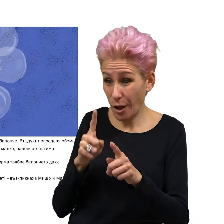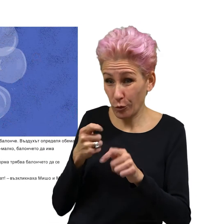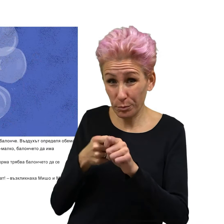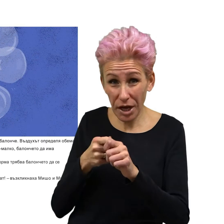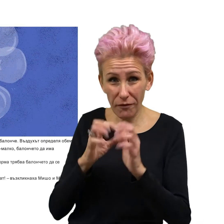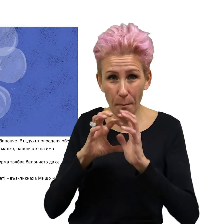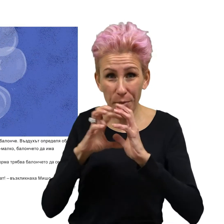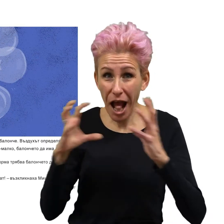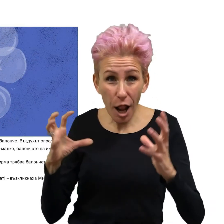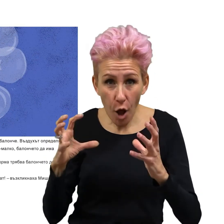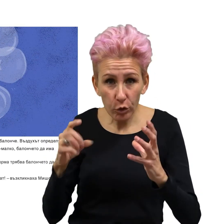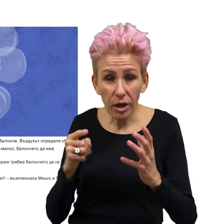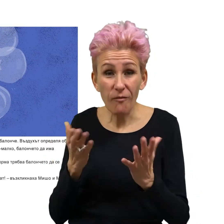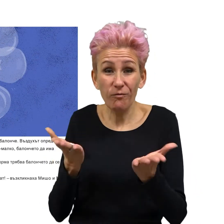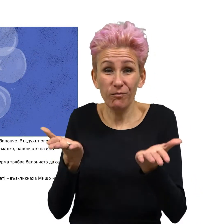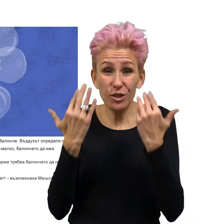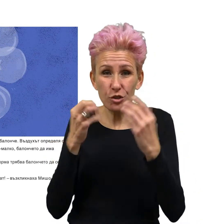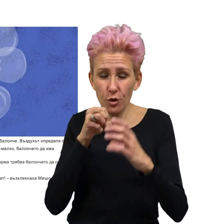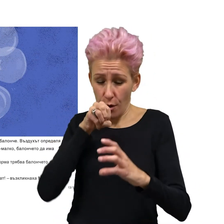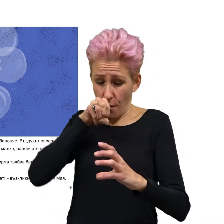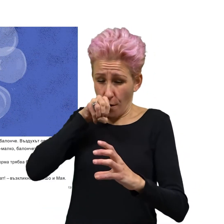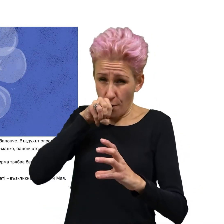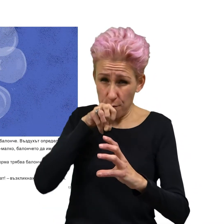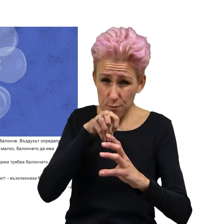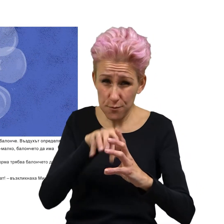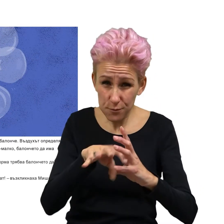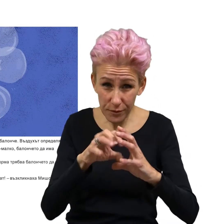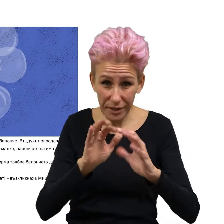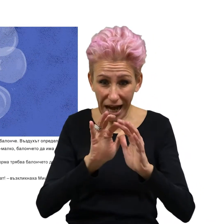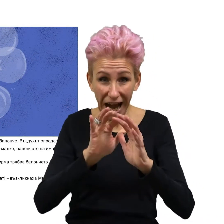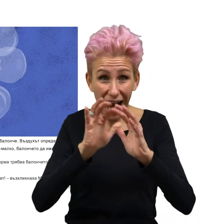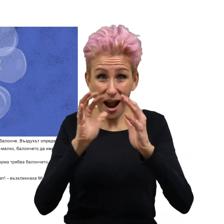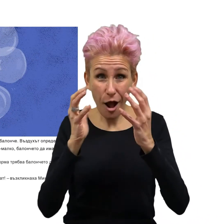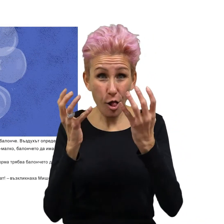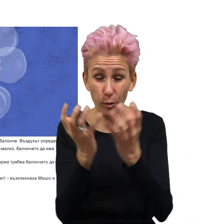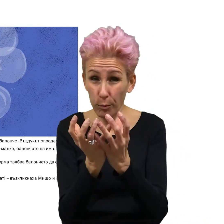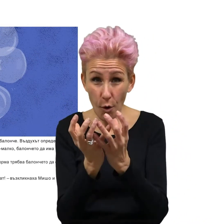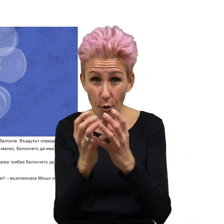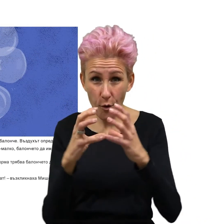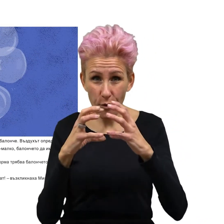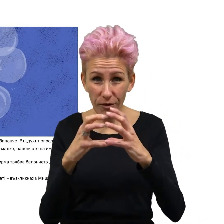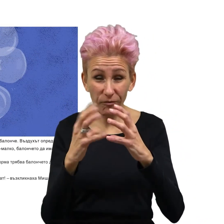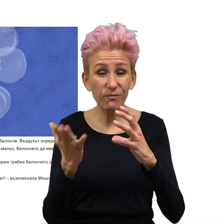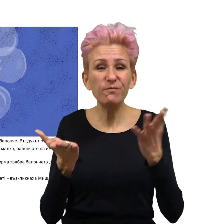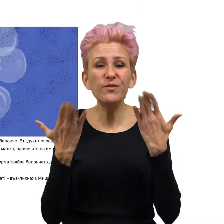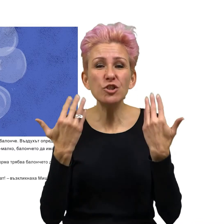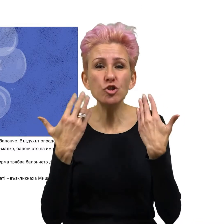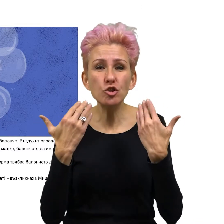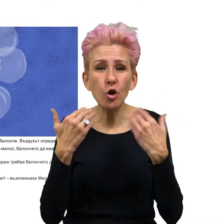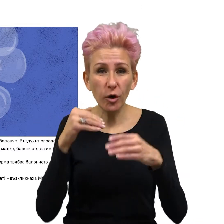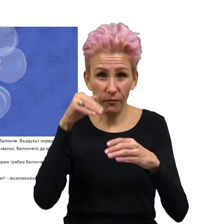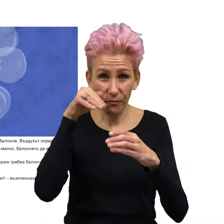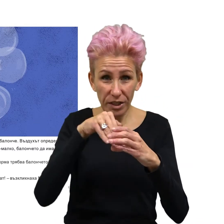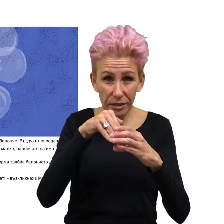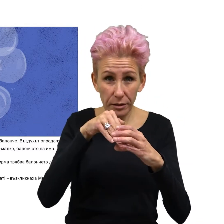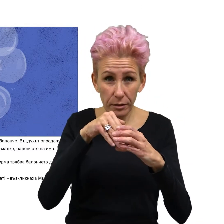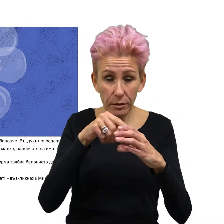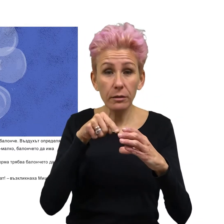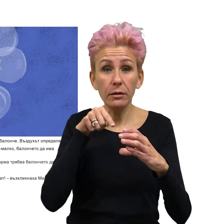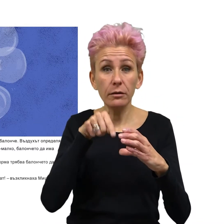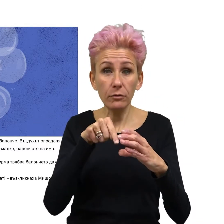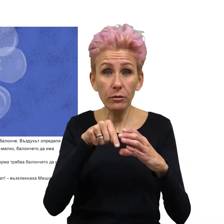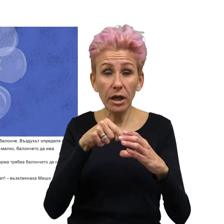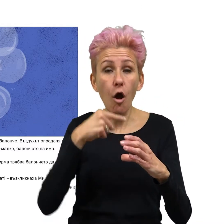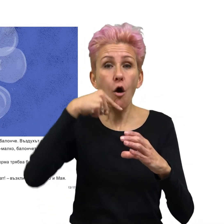Когато правим балончета, ние издишаме въздух и го правим на балонче. Въздухът определя обвивката на балончето,